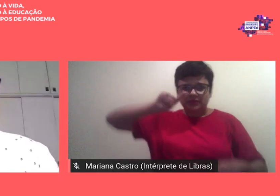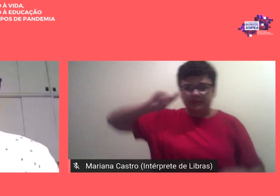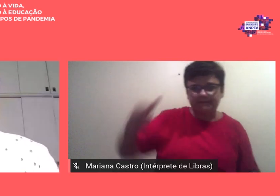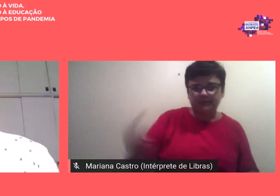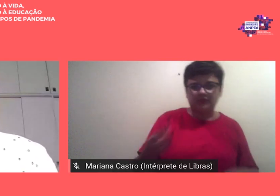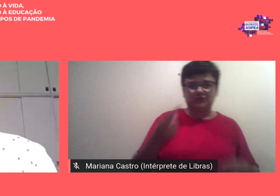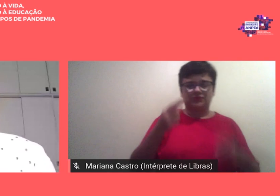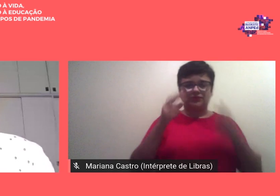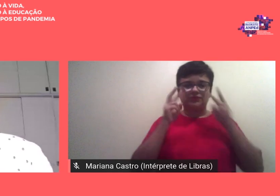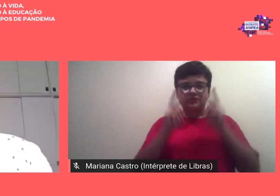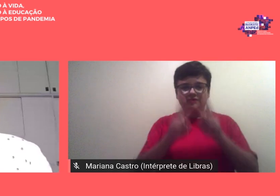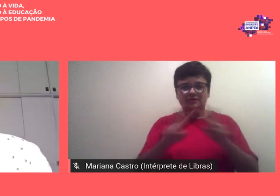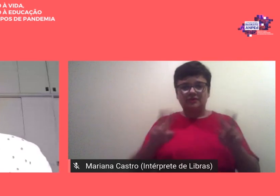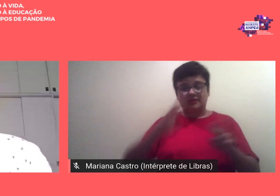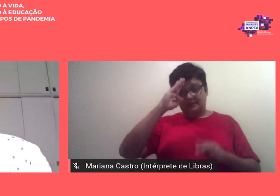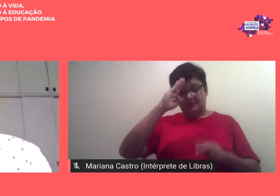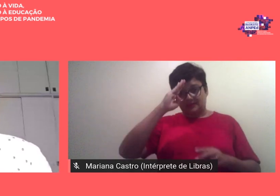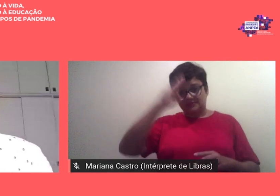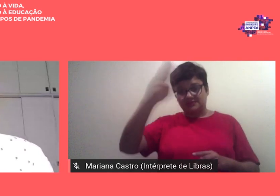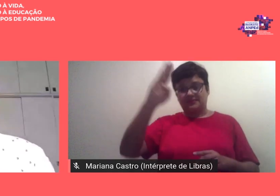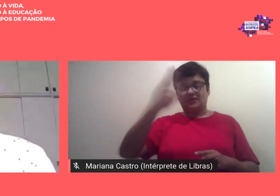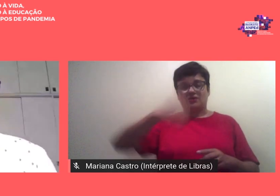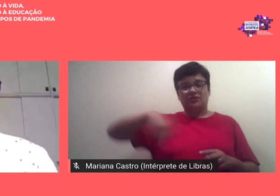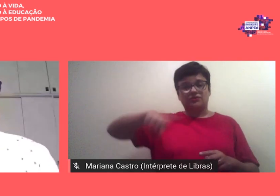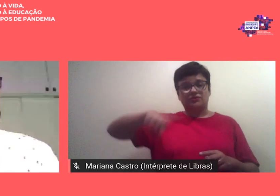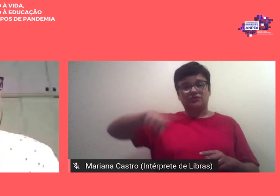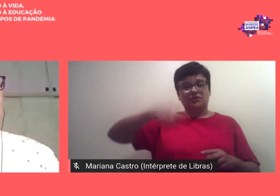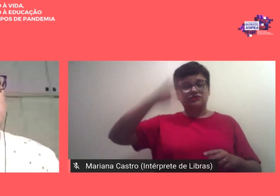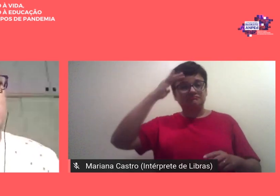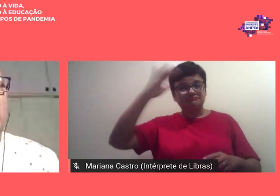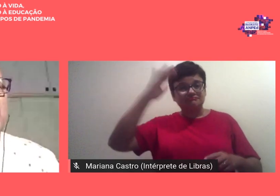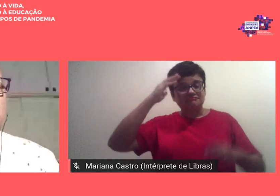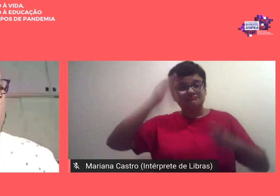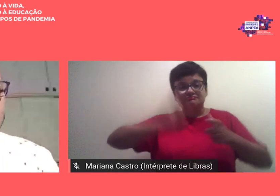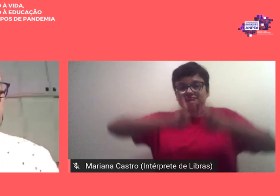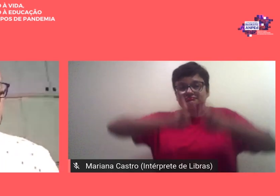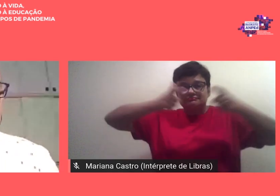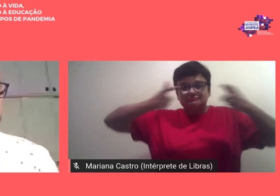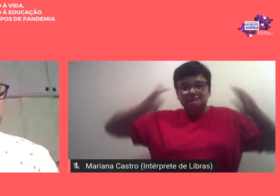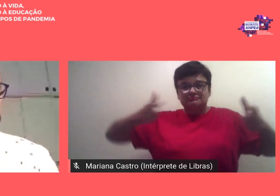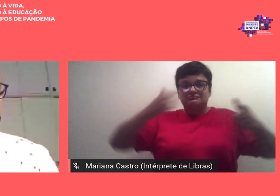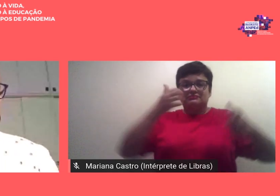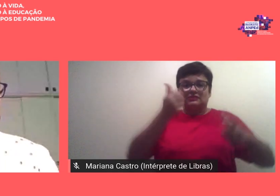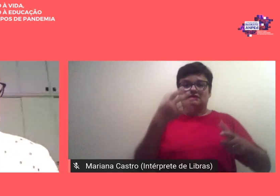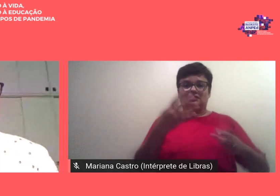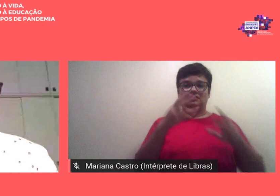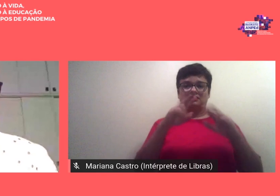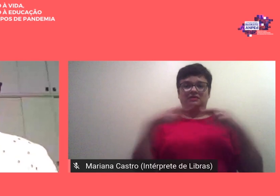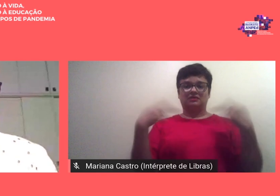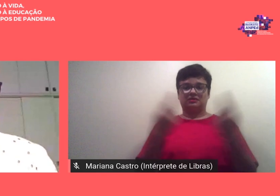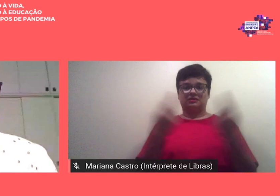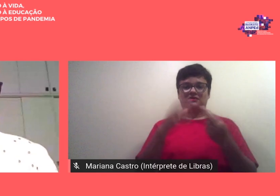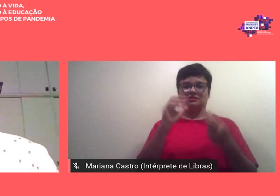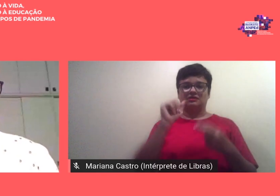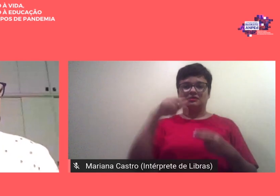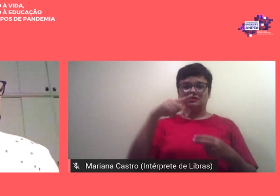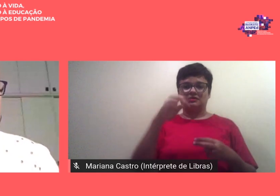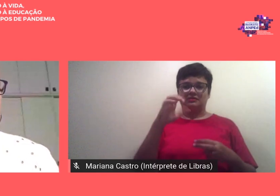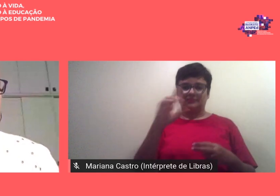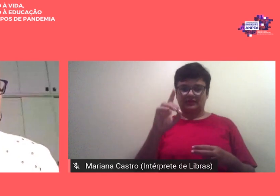são números fundamentais para pensarmos o tamanho que foi essa 14ª Amped Sudeste 2020